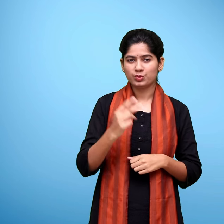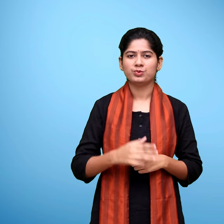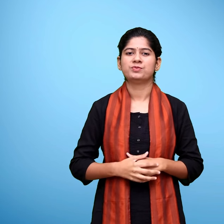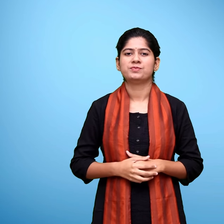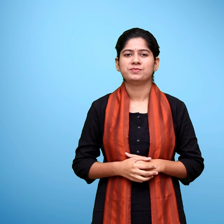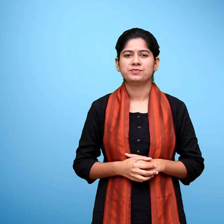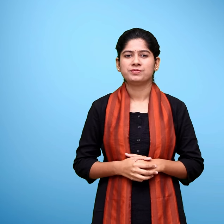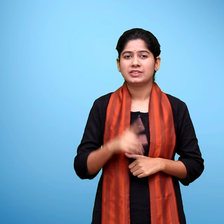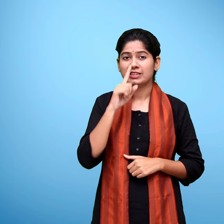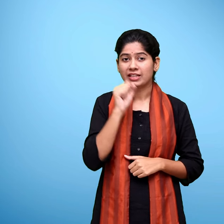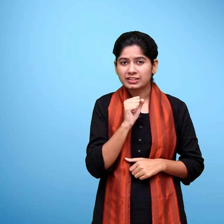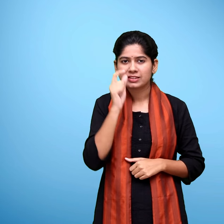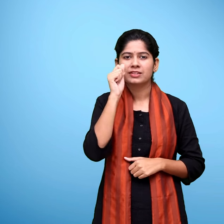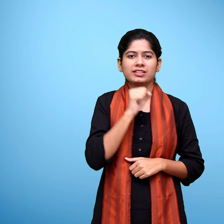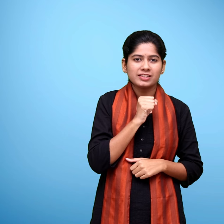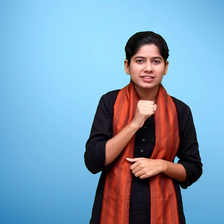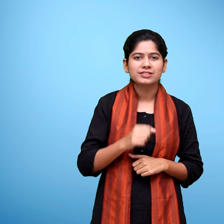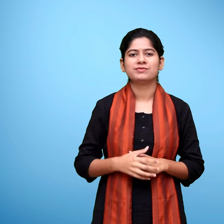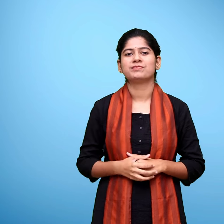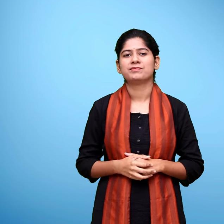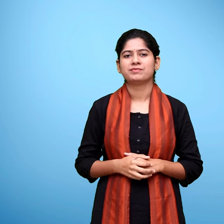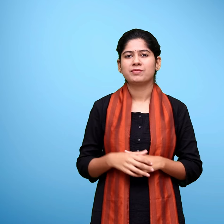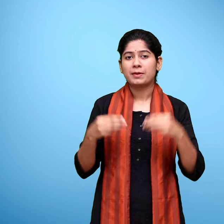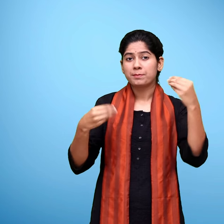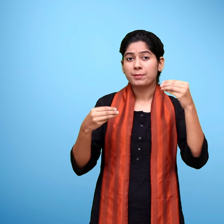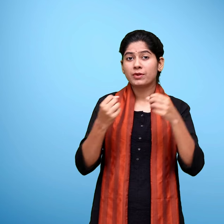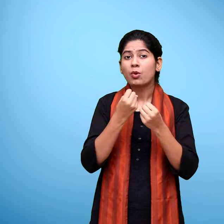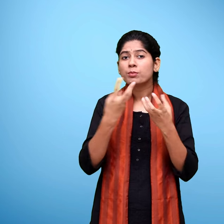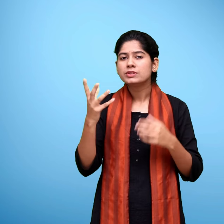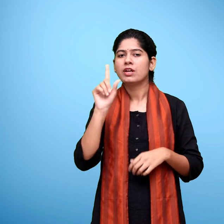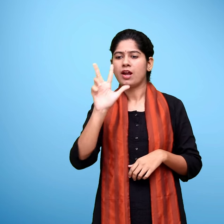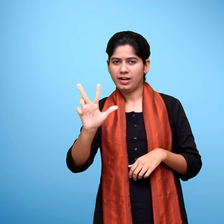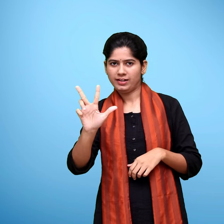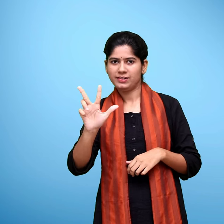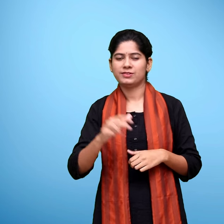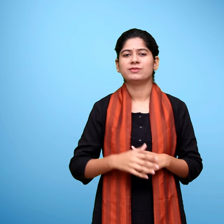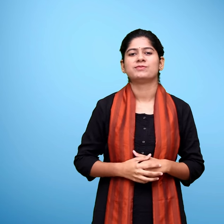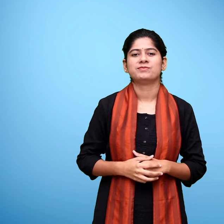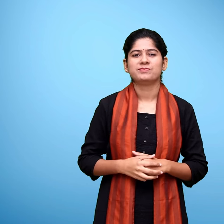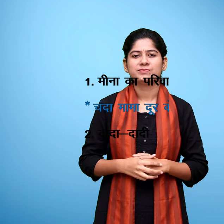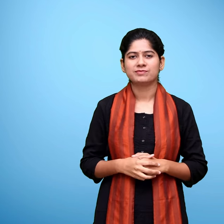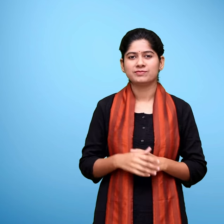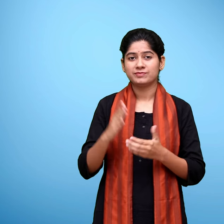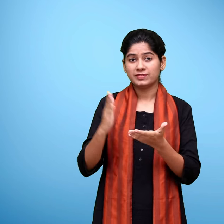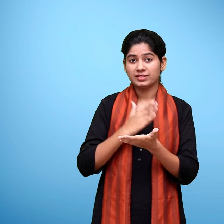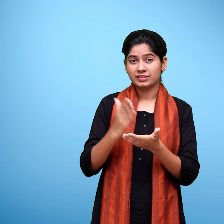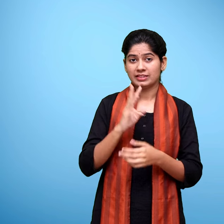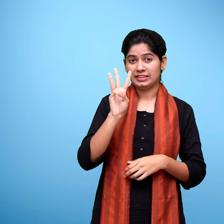दादा दादी प्रिष्ठ आठ पाठ तीन